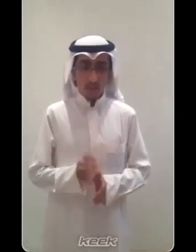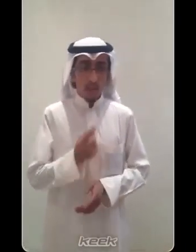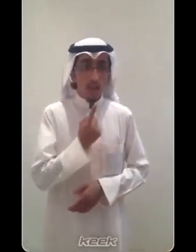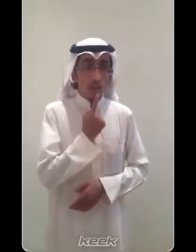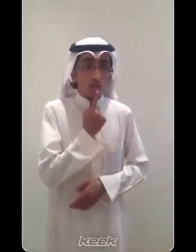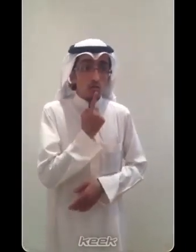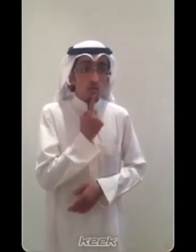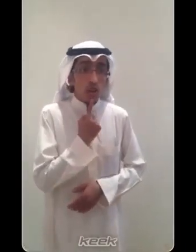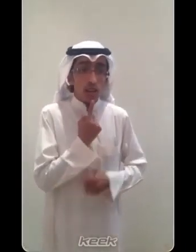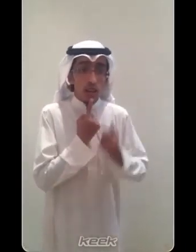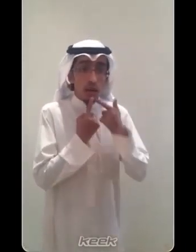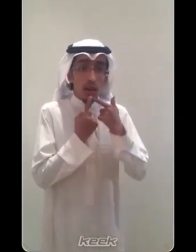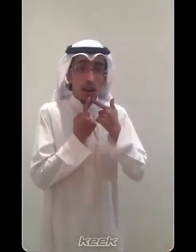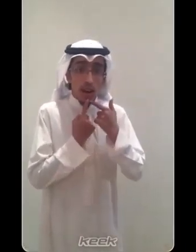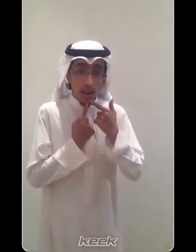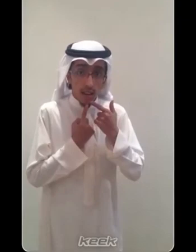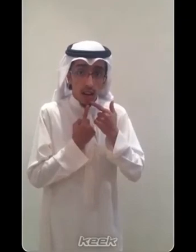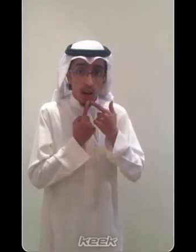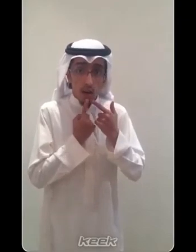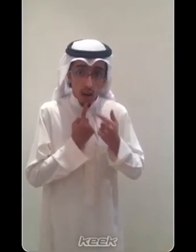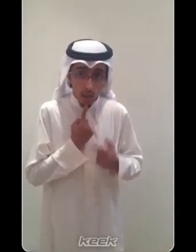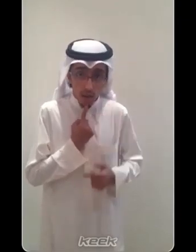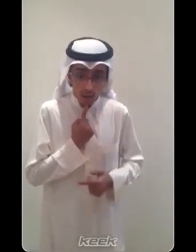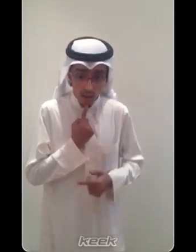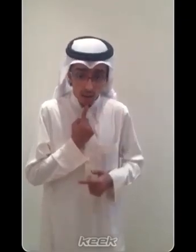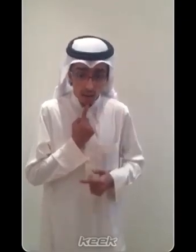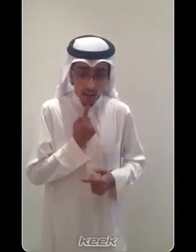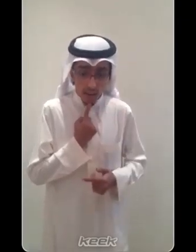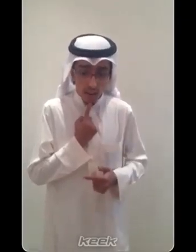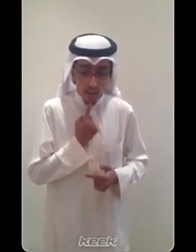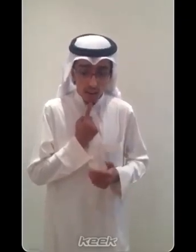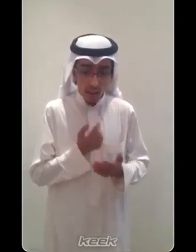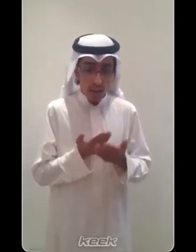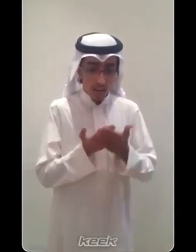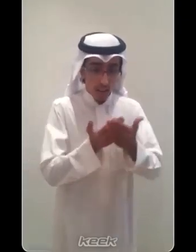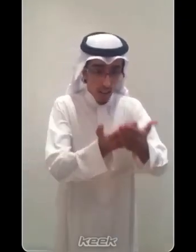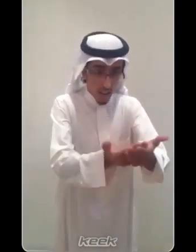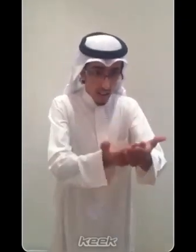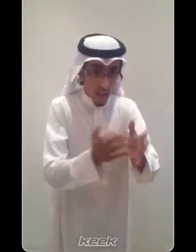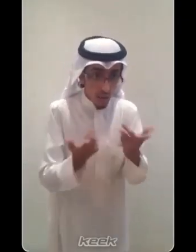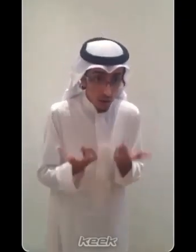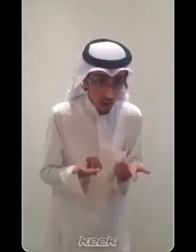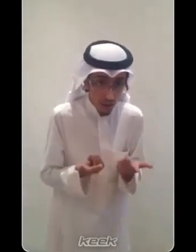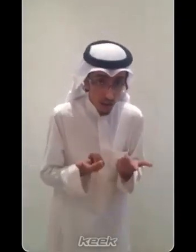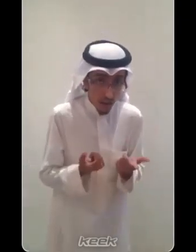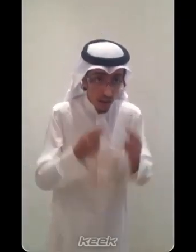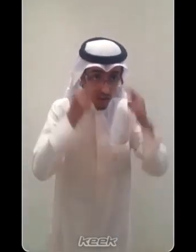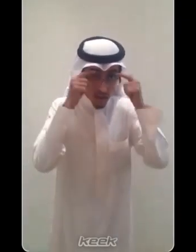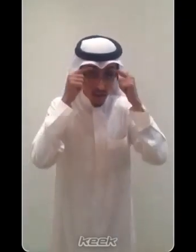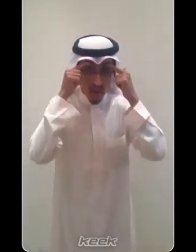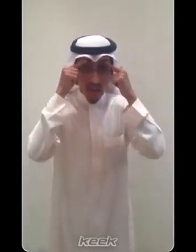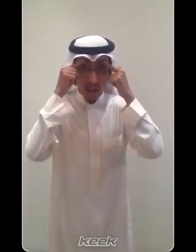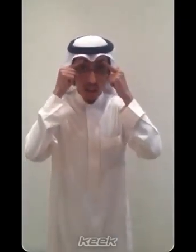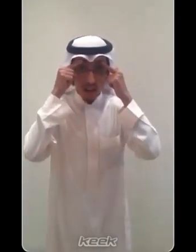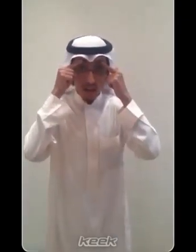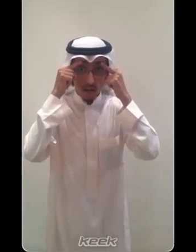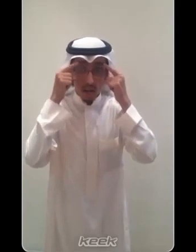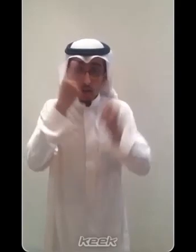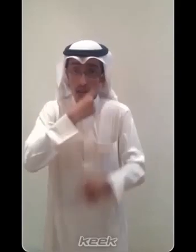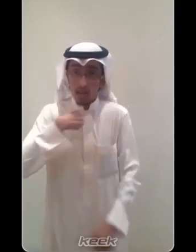هذه عبارة أقدر أو أبغى أساعدك بشيء لازم ترفع الحواجب عبارة عن